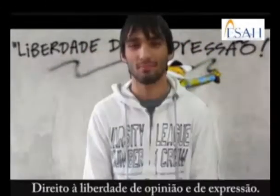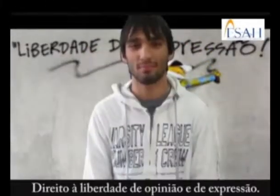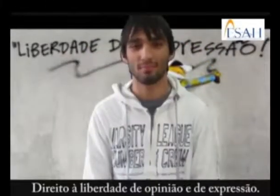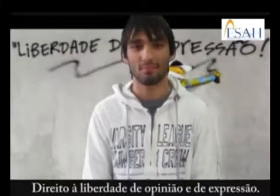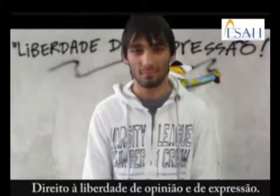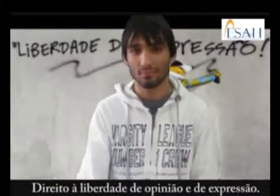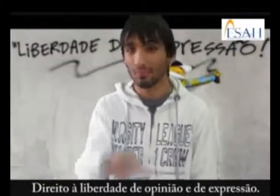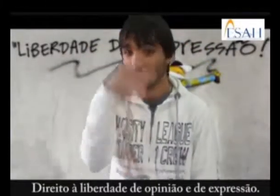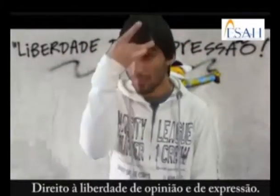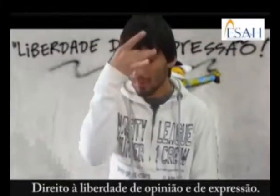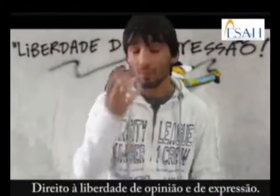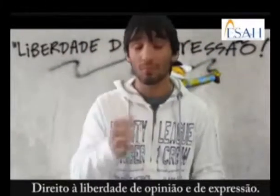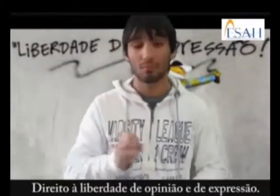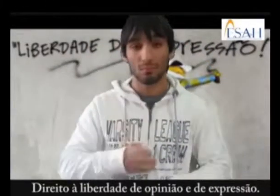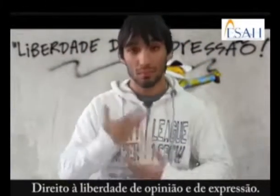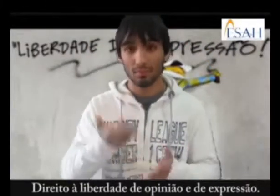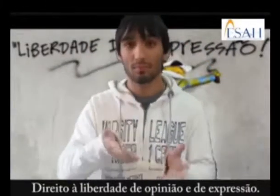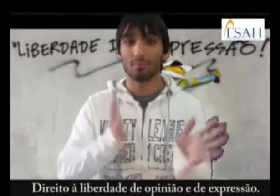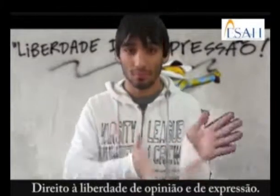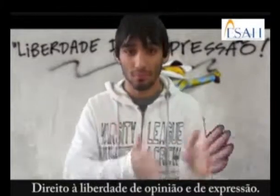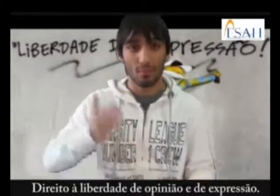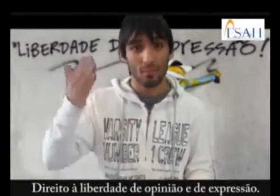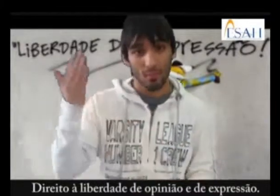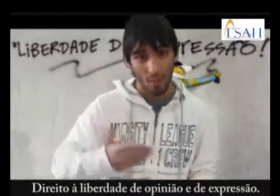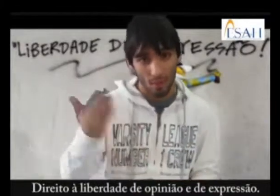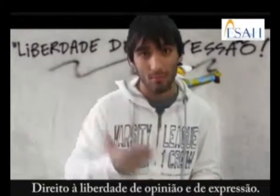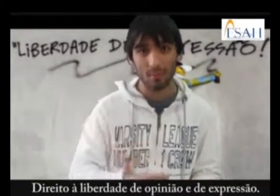Direito à liberdade de opinião e de expressão